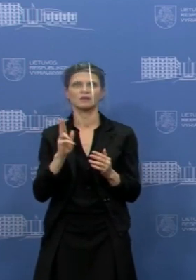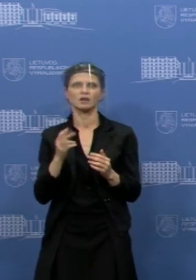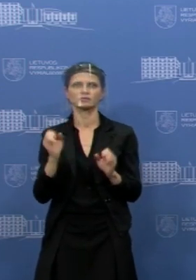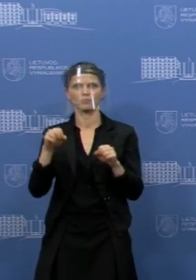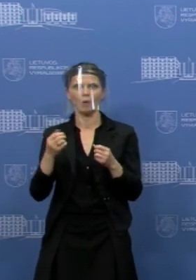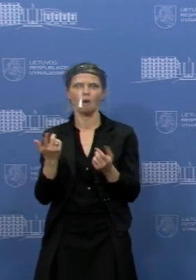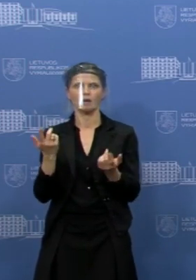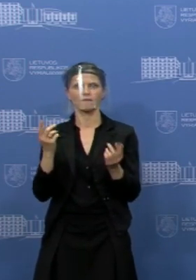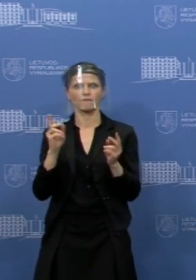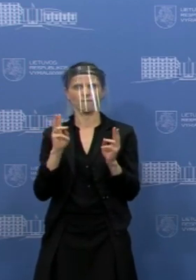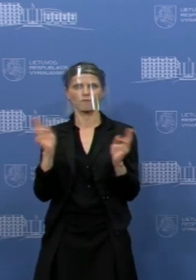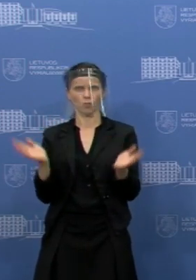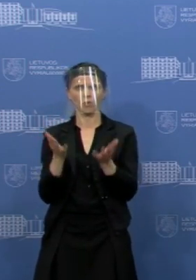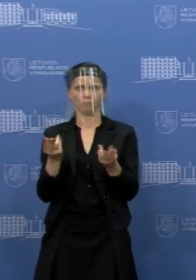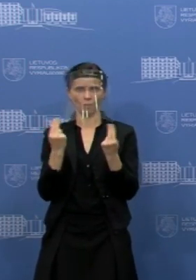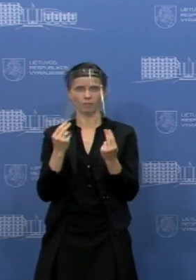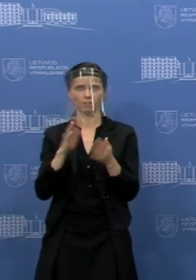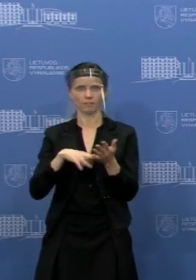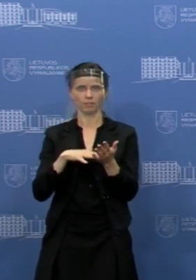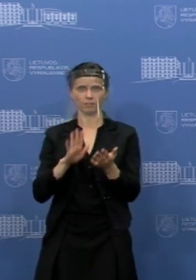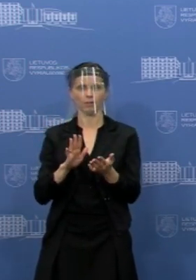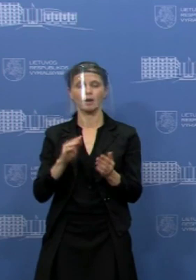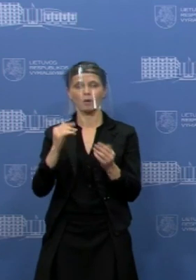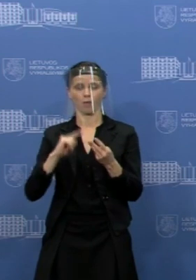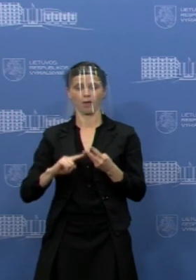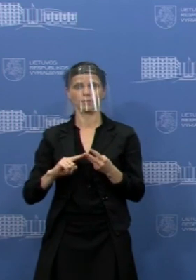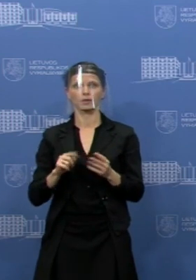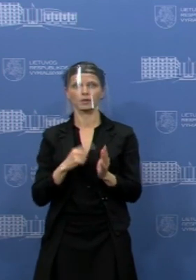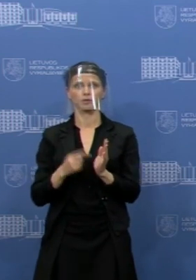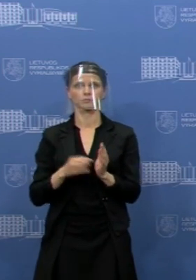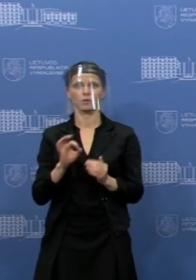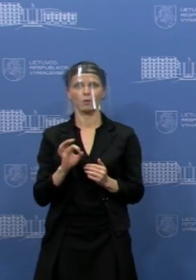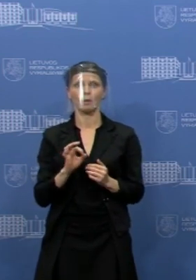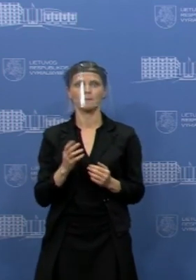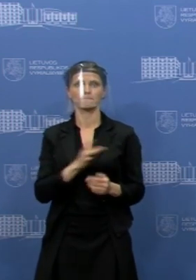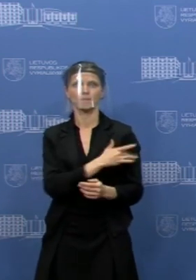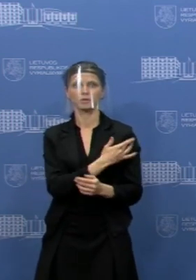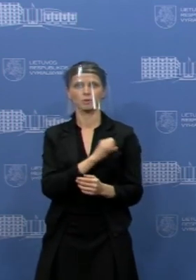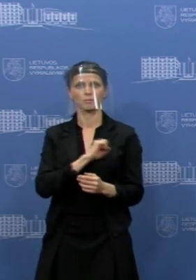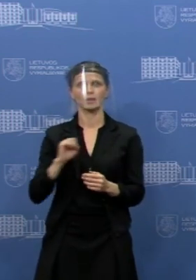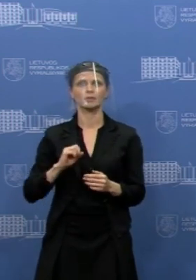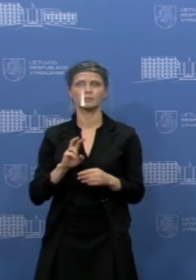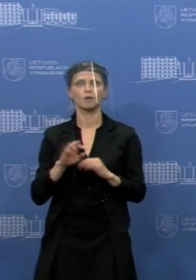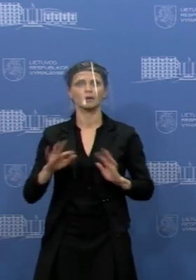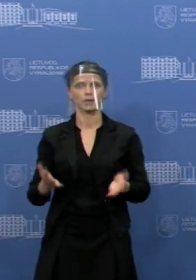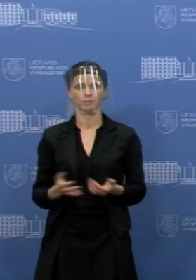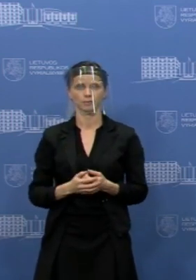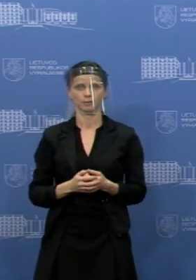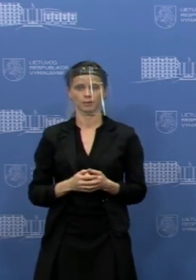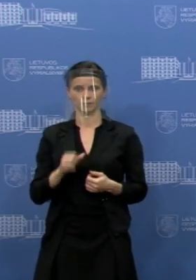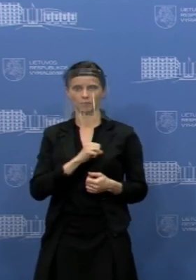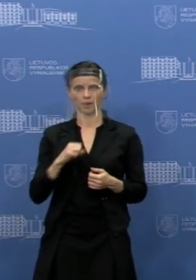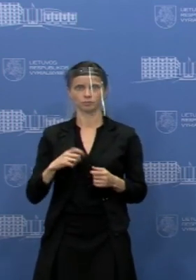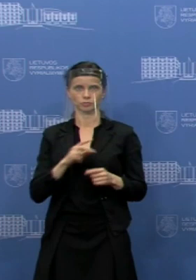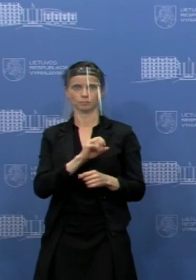ūgdymo. Ir antras klausimas dėl asmen sveikatos priežios paslūgų. Dabar dėl dalies paslūgų yra paliekama teisė pačioms